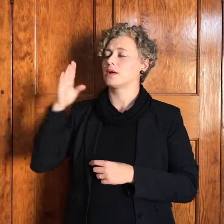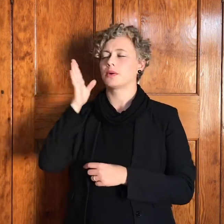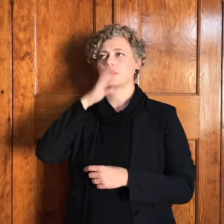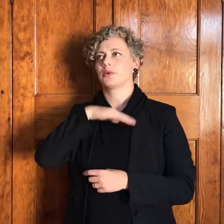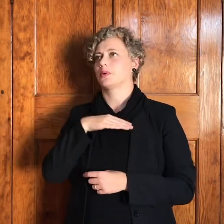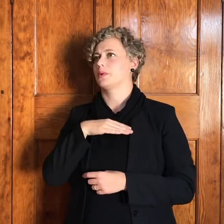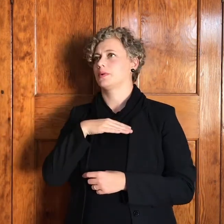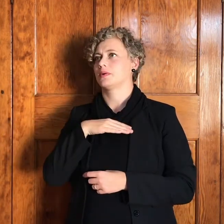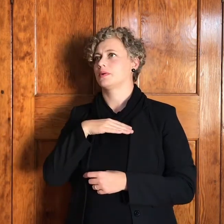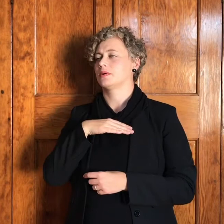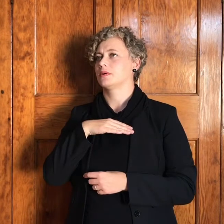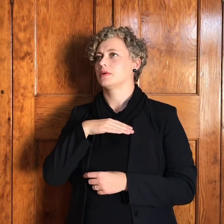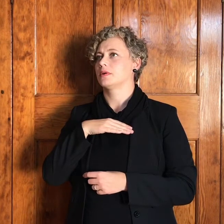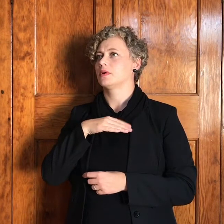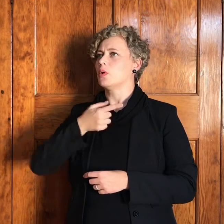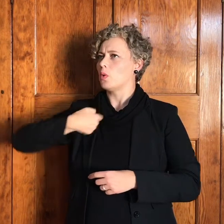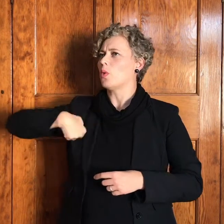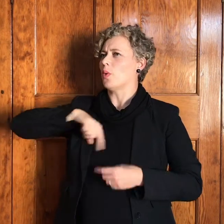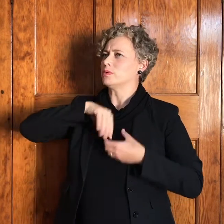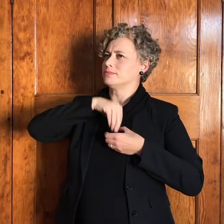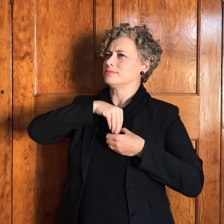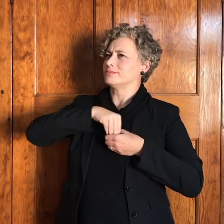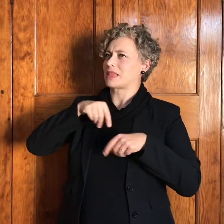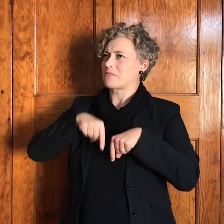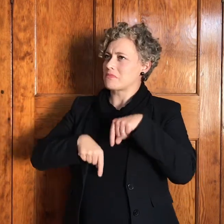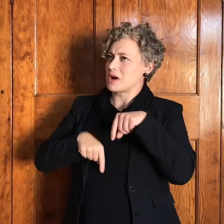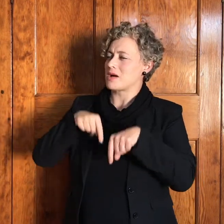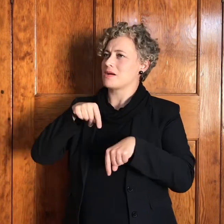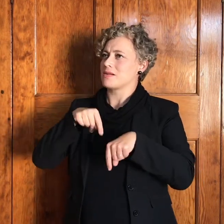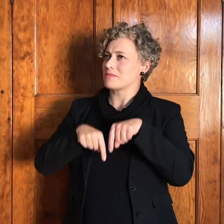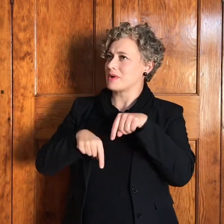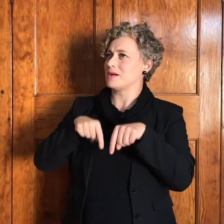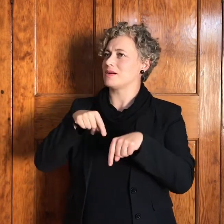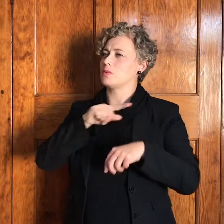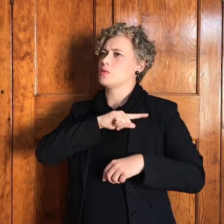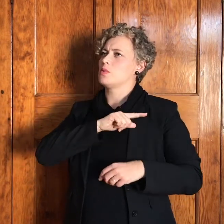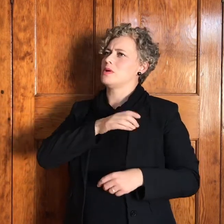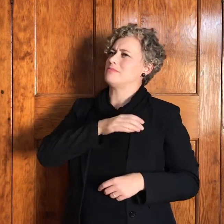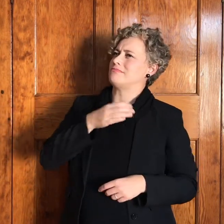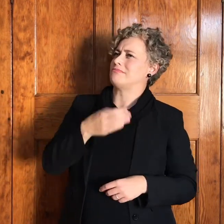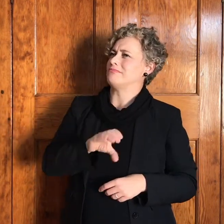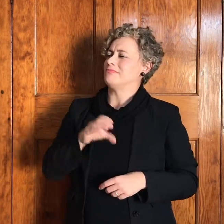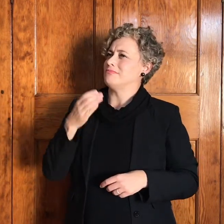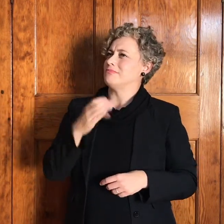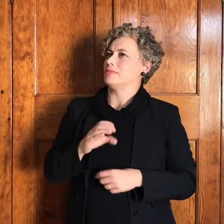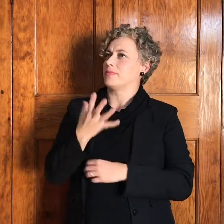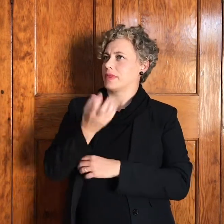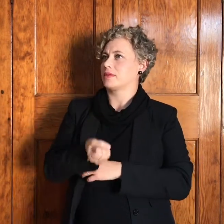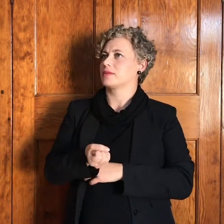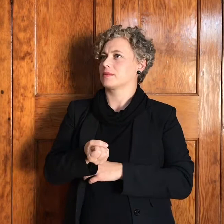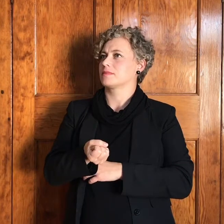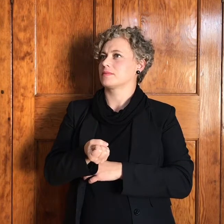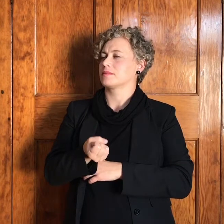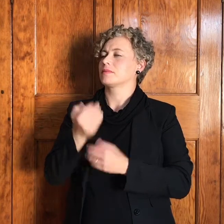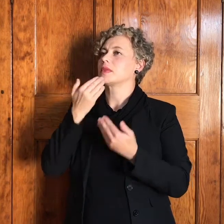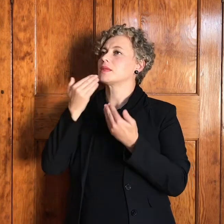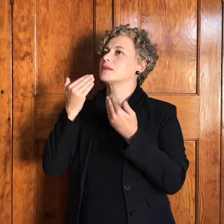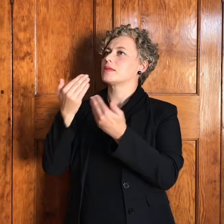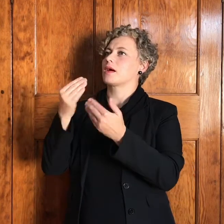gaan met wonde wat ons opgedoen het ons dank jy dat jy ons ken en dat jy weet van